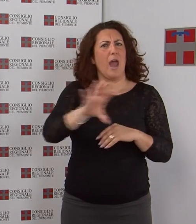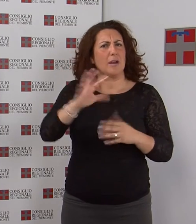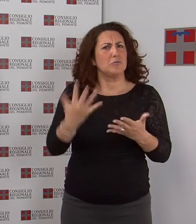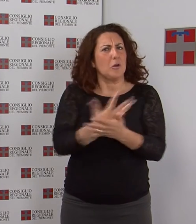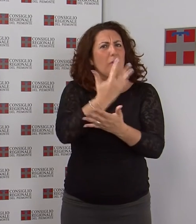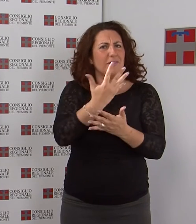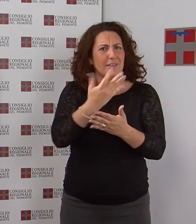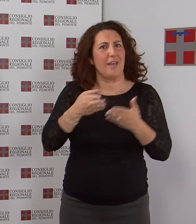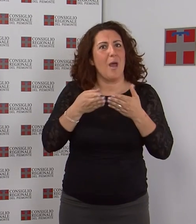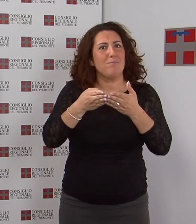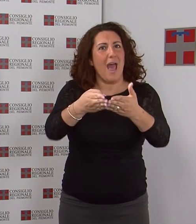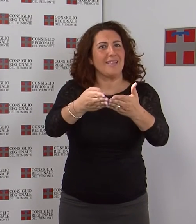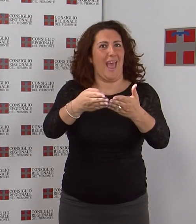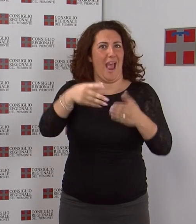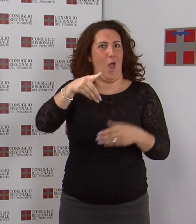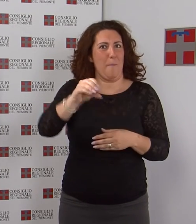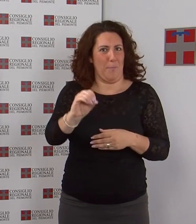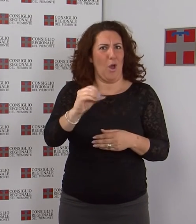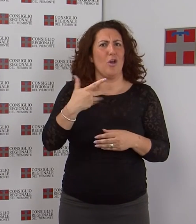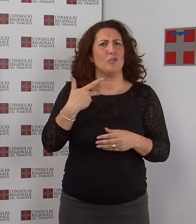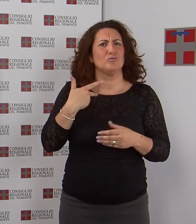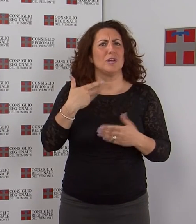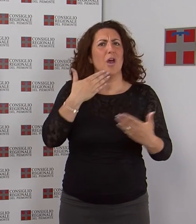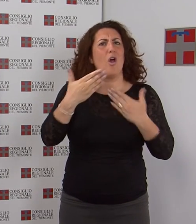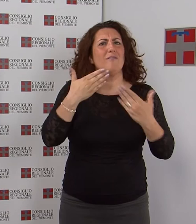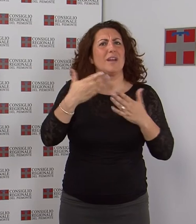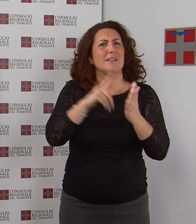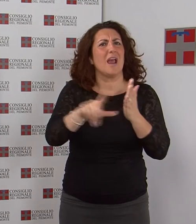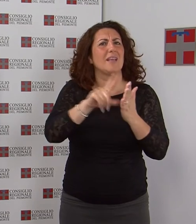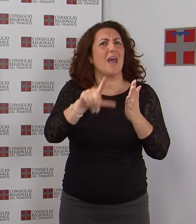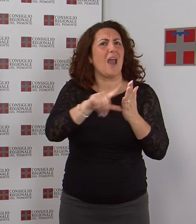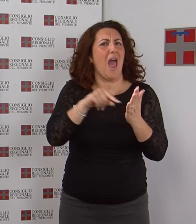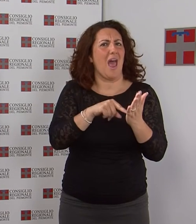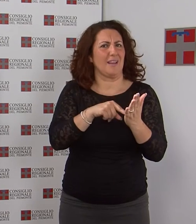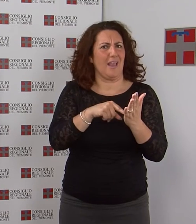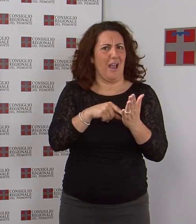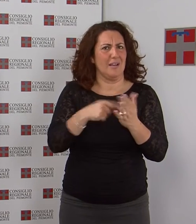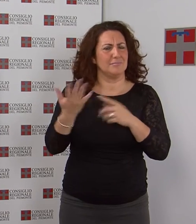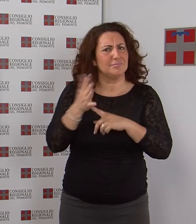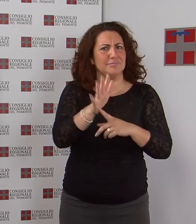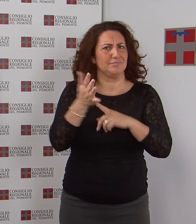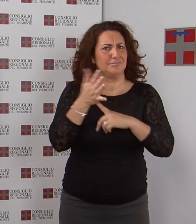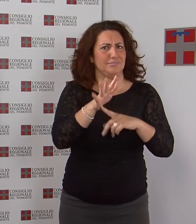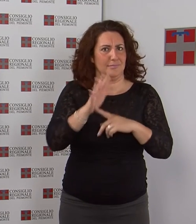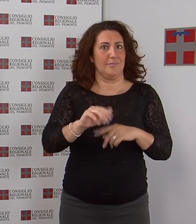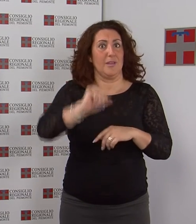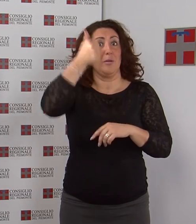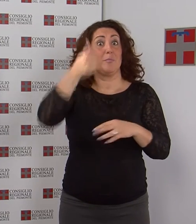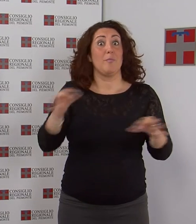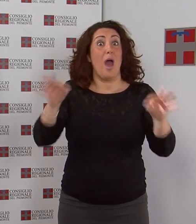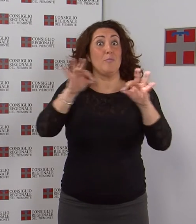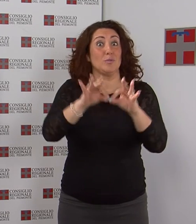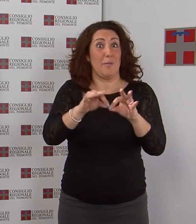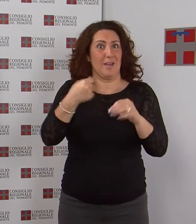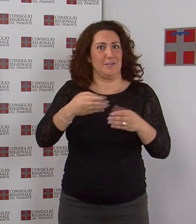bordo di un battello sul po il tradizionale ciclo di conferenze letterarie nel primo appuntamento a bordo del battello valentino 2